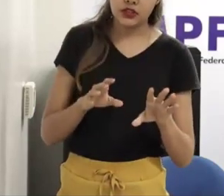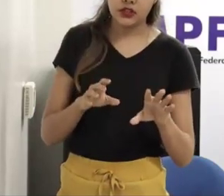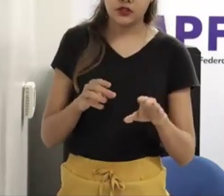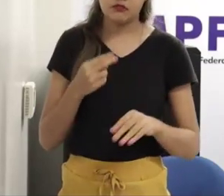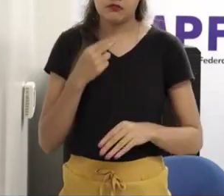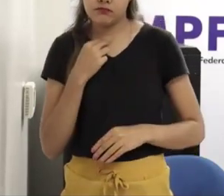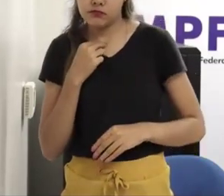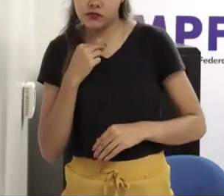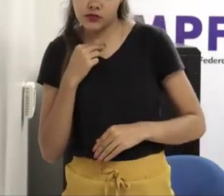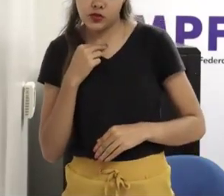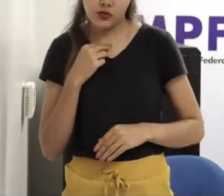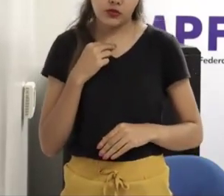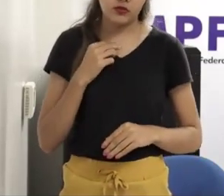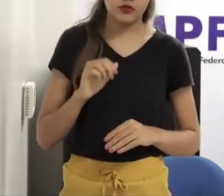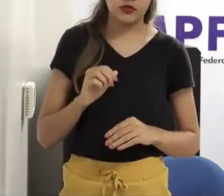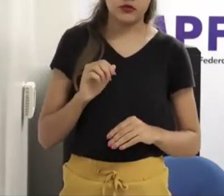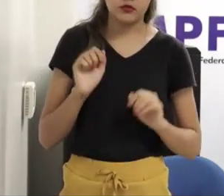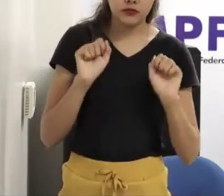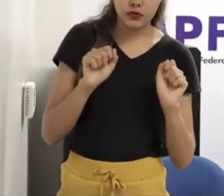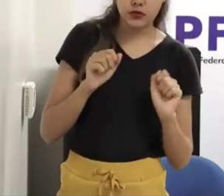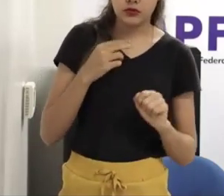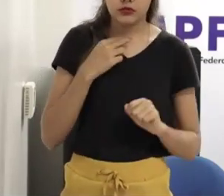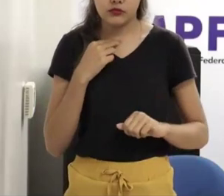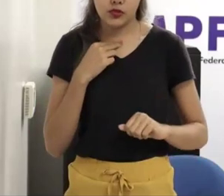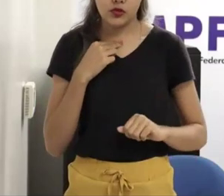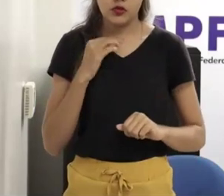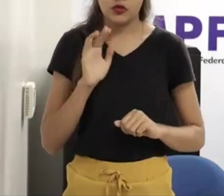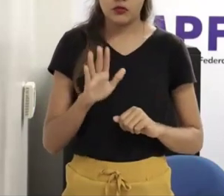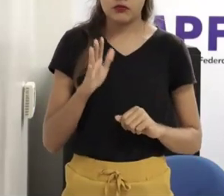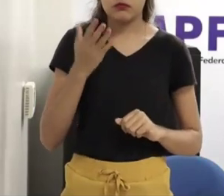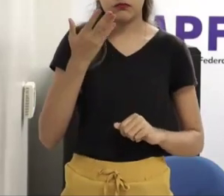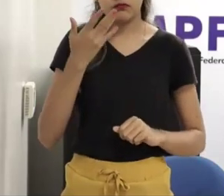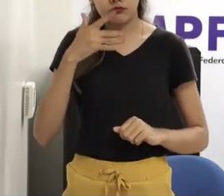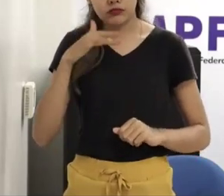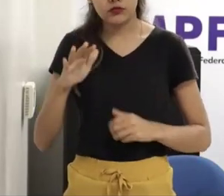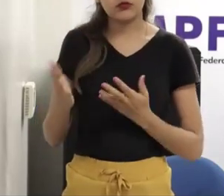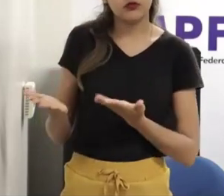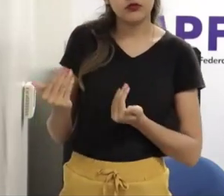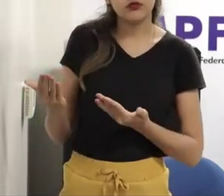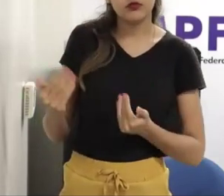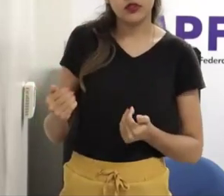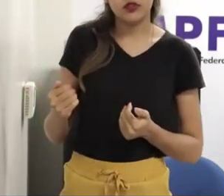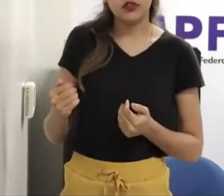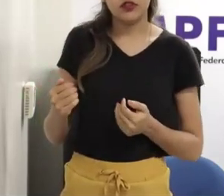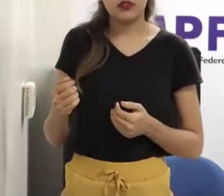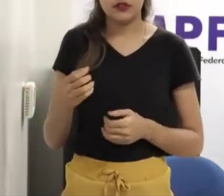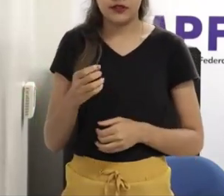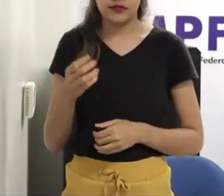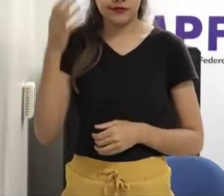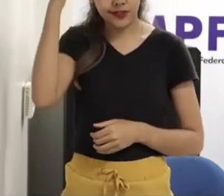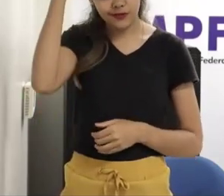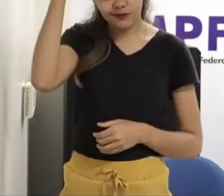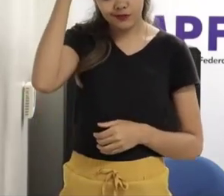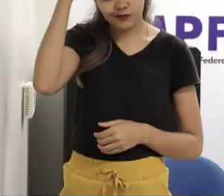o jovem, de alguma forma, pelos instintos dele, ele acabou fornecendo material. E eu não estou com essa